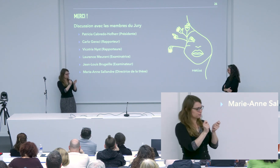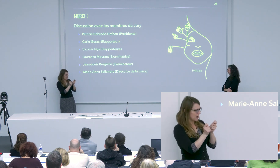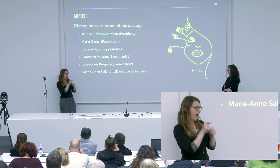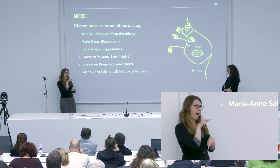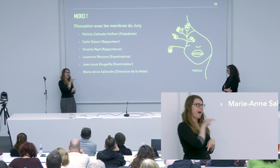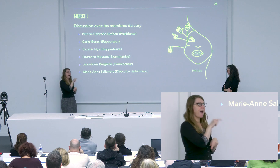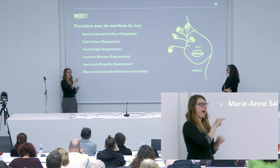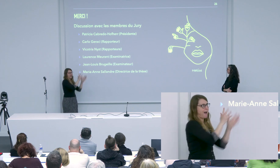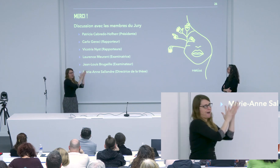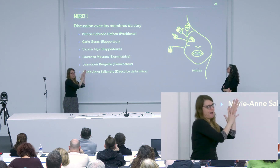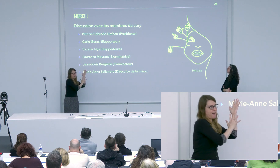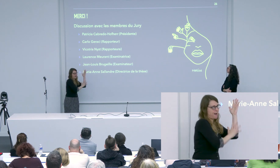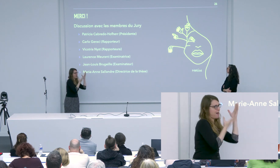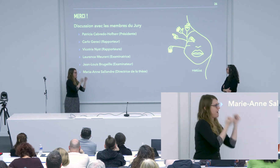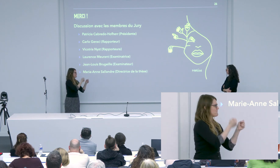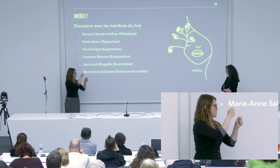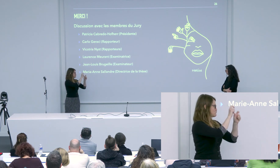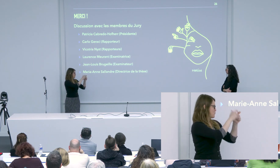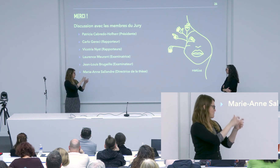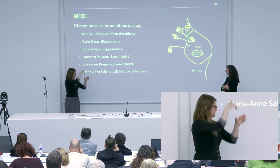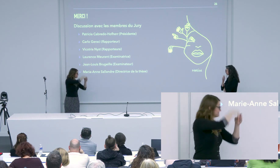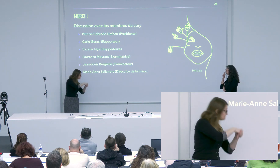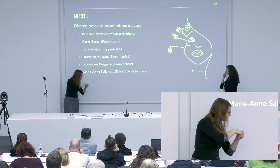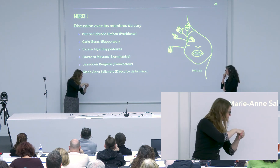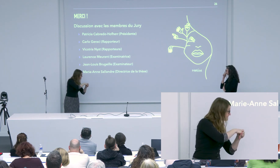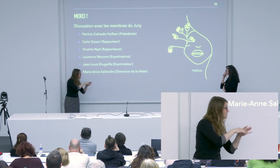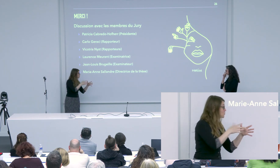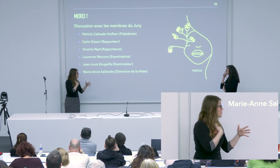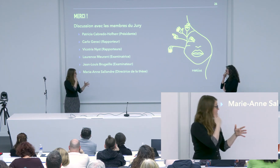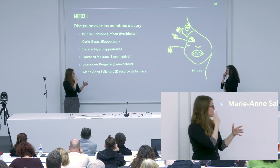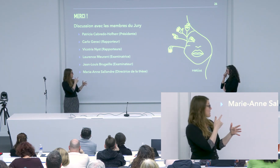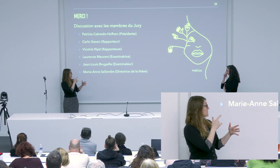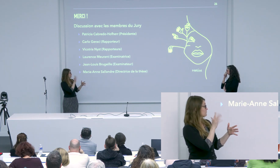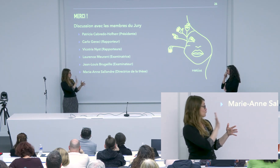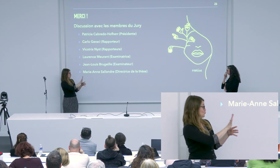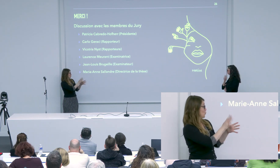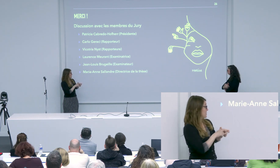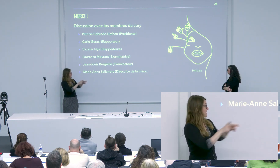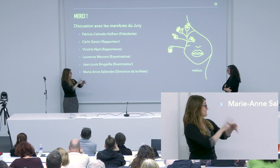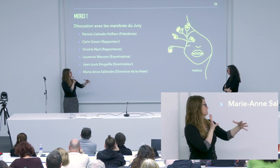Il y a une nouvelle idée qui tend à dire que même dans les unités